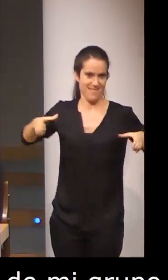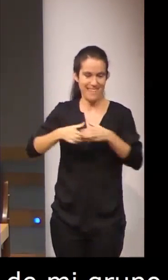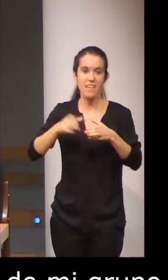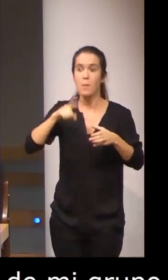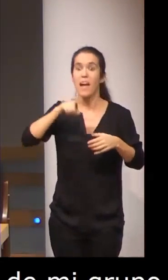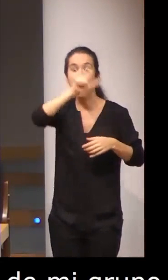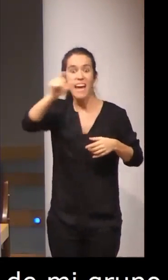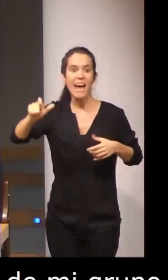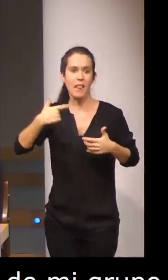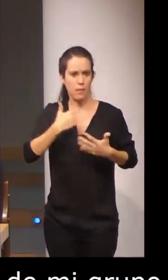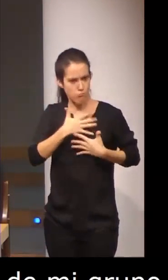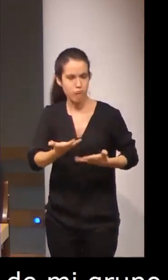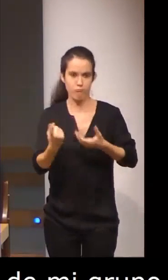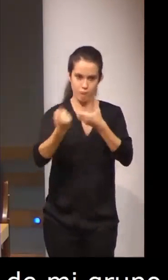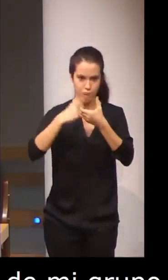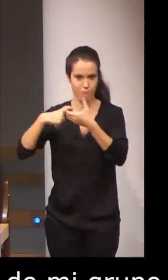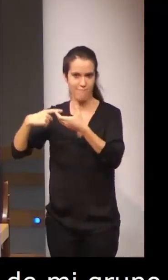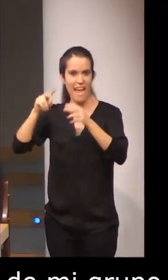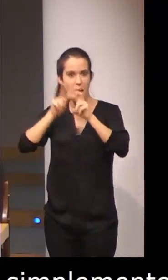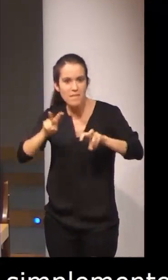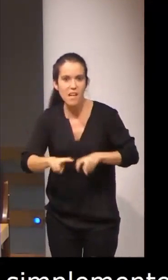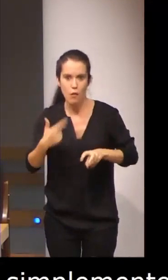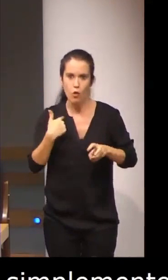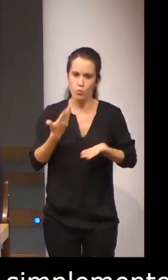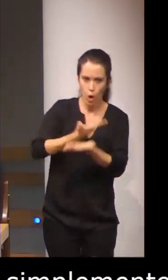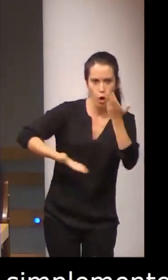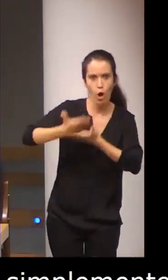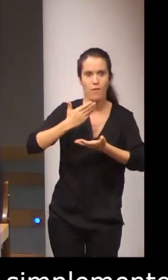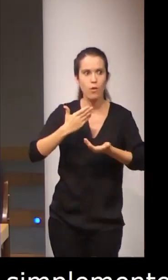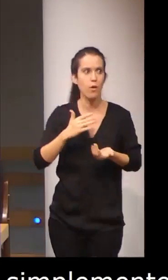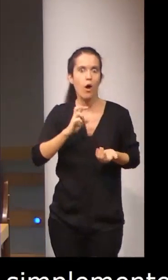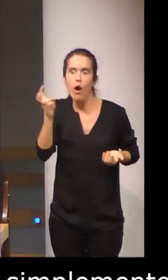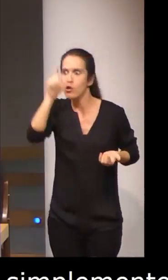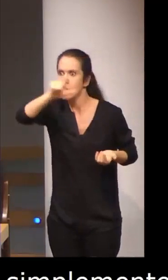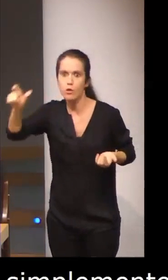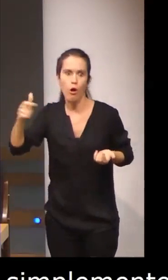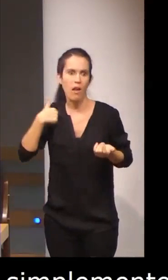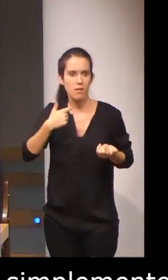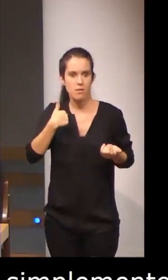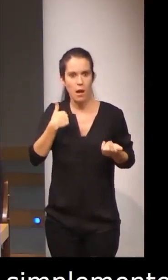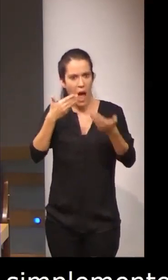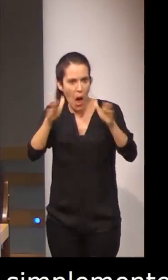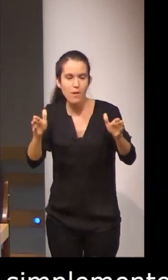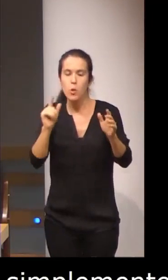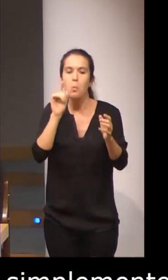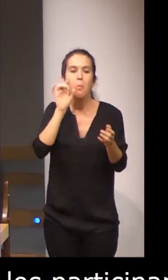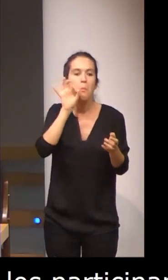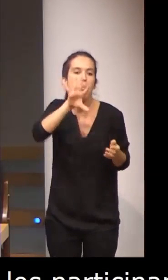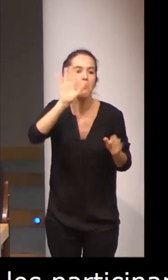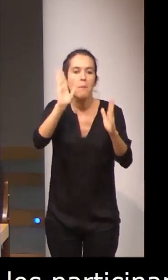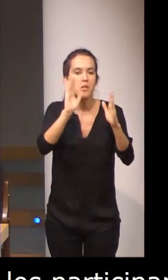ayudan a realizar estos estudios, a todas las personas que colaboran con nosotros en algún momento, en algún proyecto,